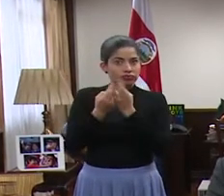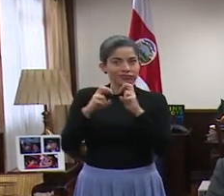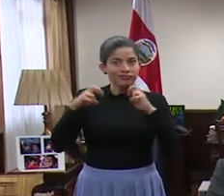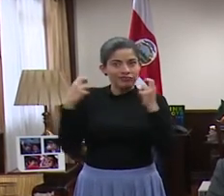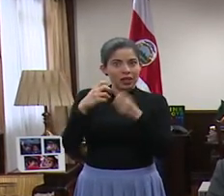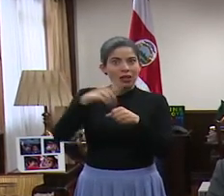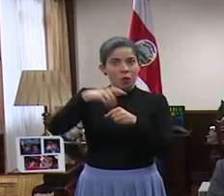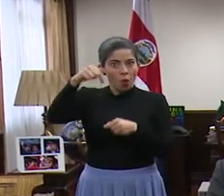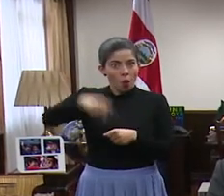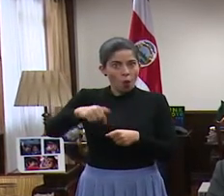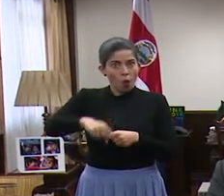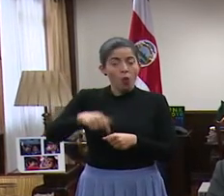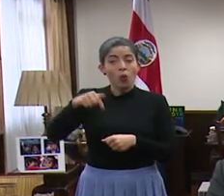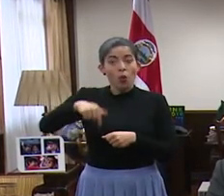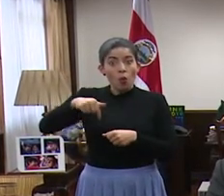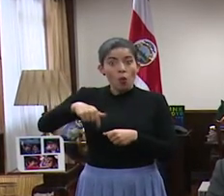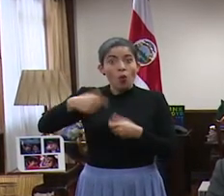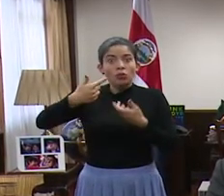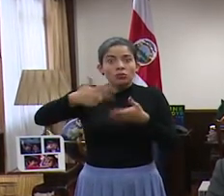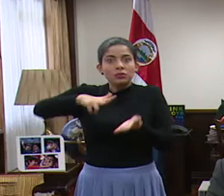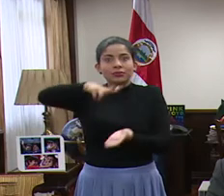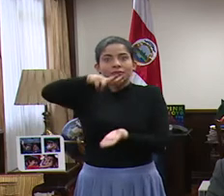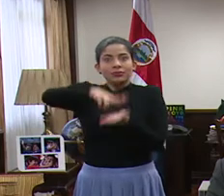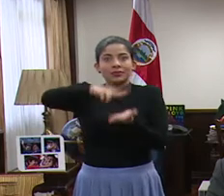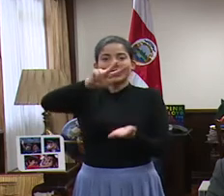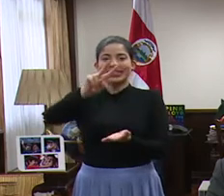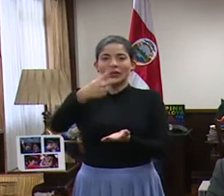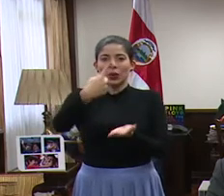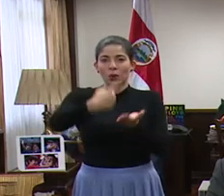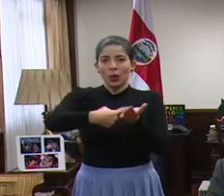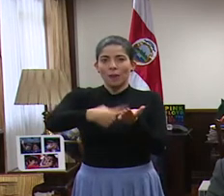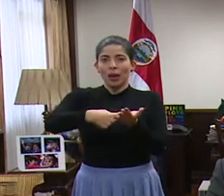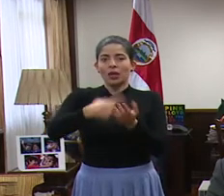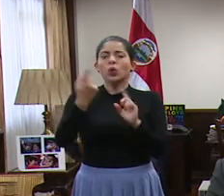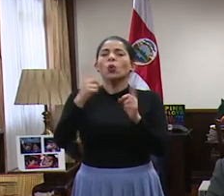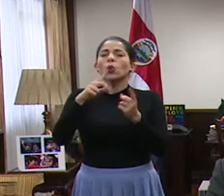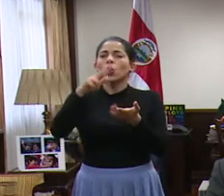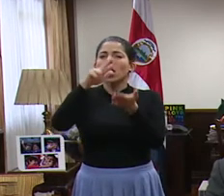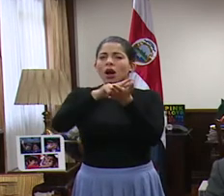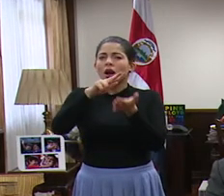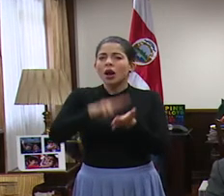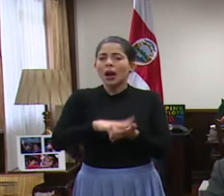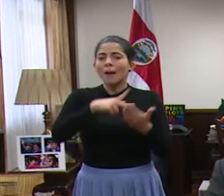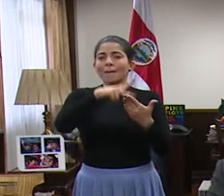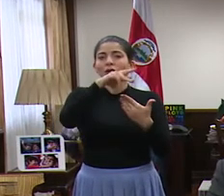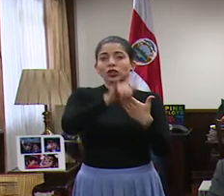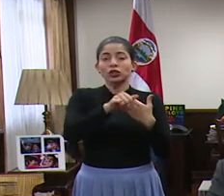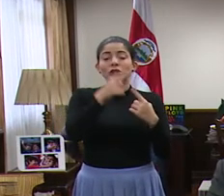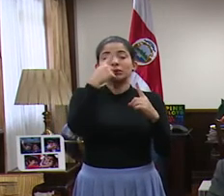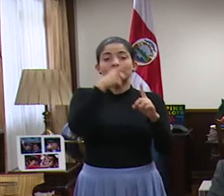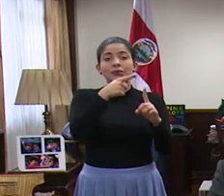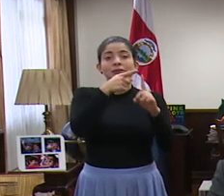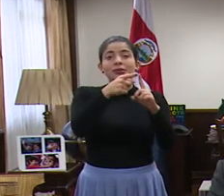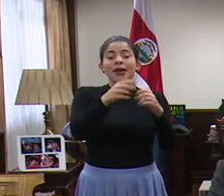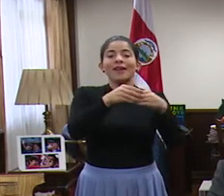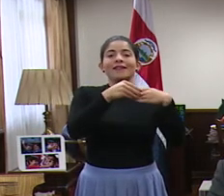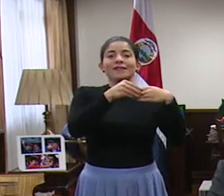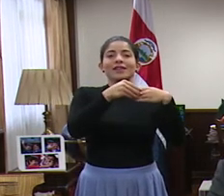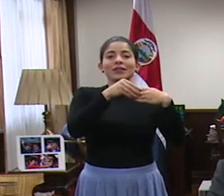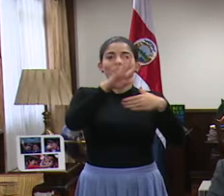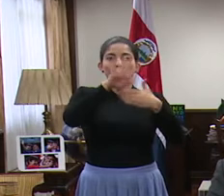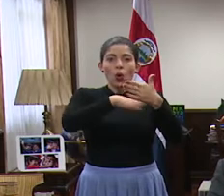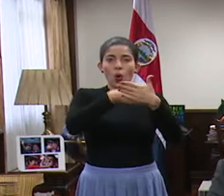y en esta sesión se aprobó en segundo debate los proyectos que tienen que ver con la flexibilización temporal de las